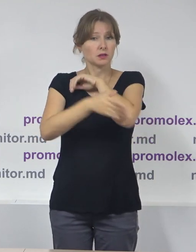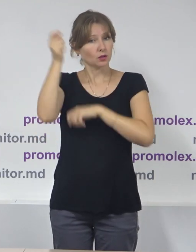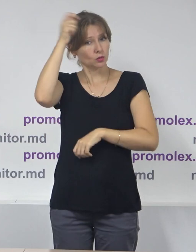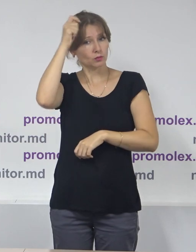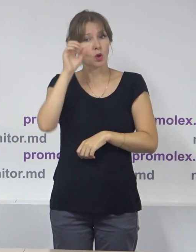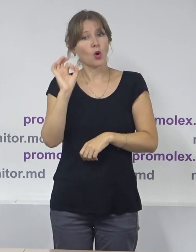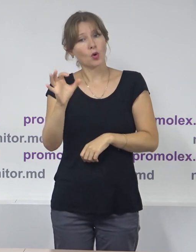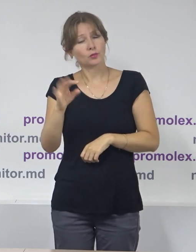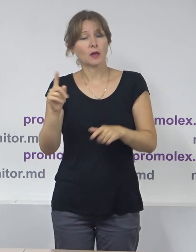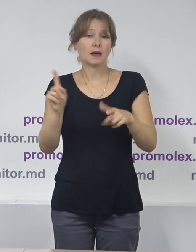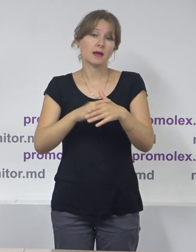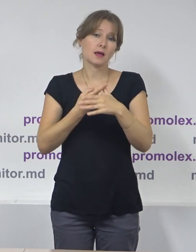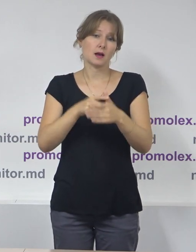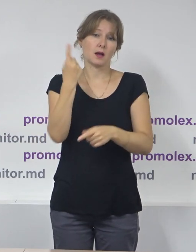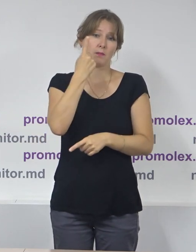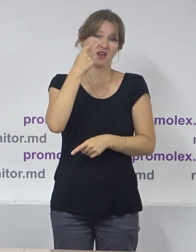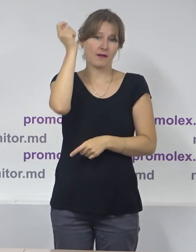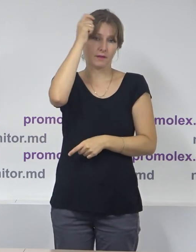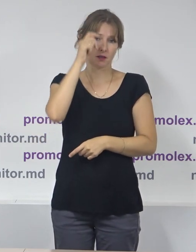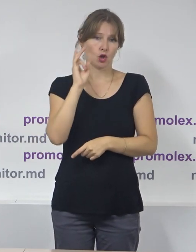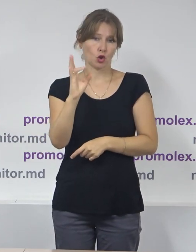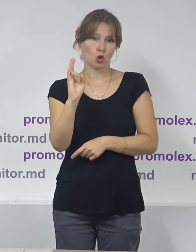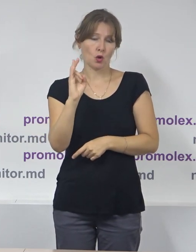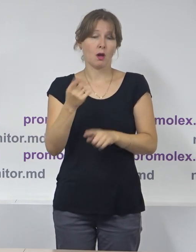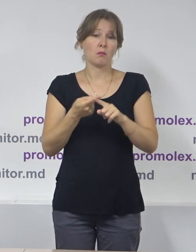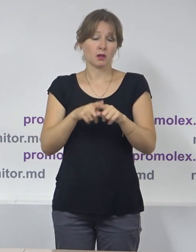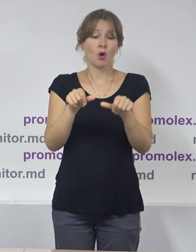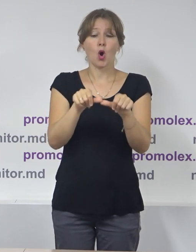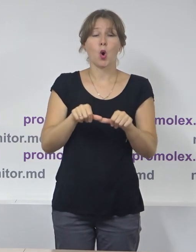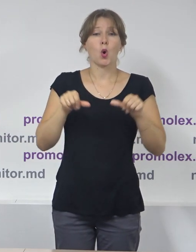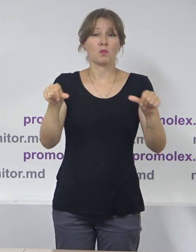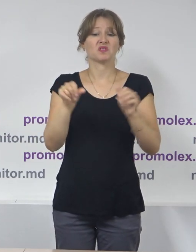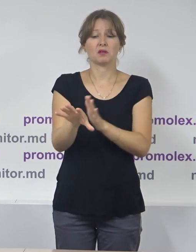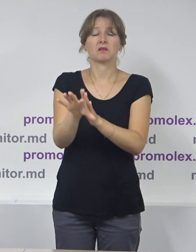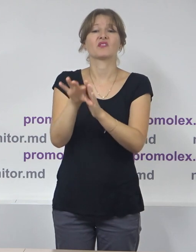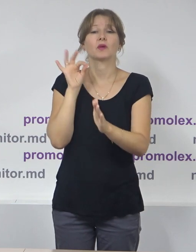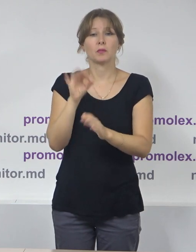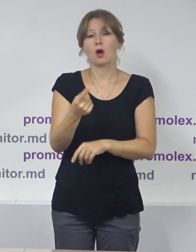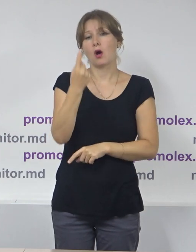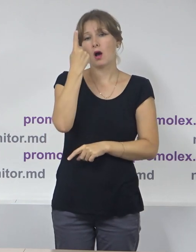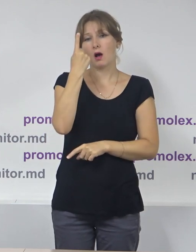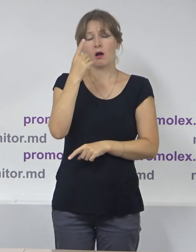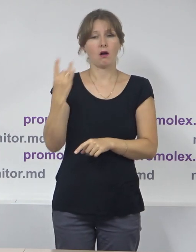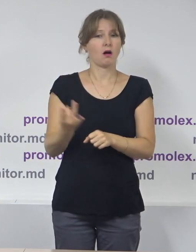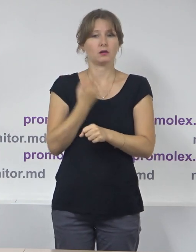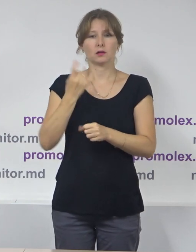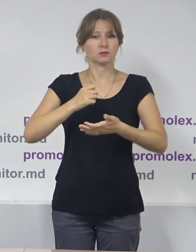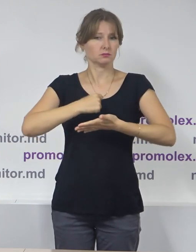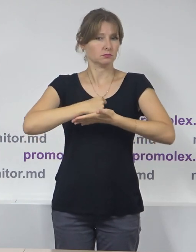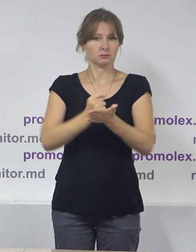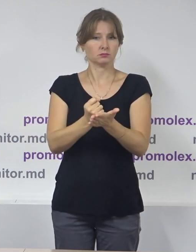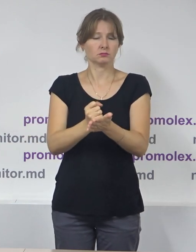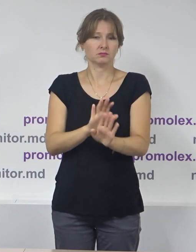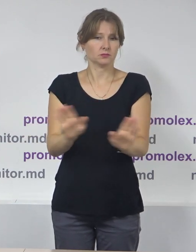octombrie sau prima duminică din luna noiembrie, dintre care ulterior Comisia Electorală Centrală alege o dată și decide